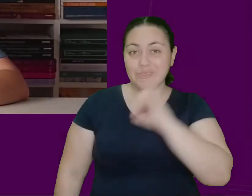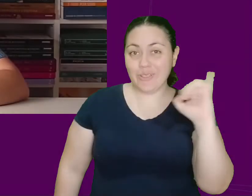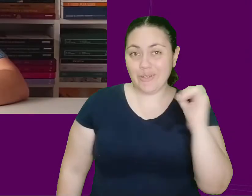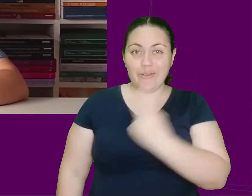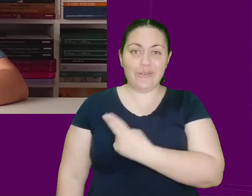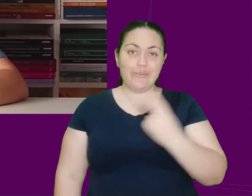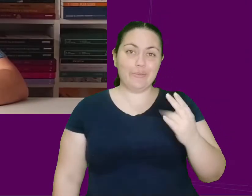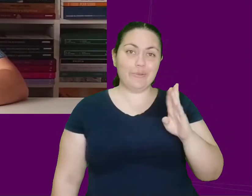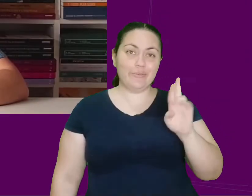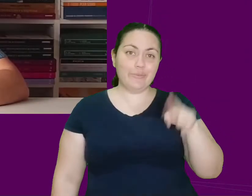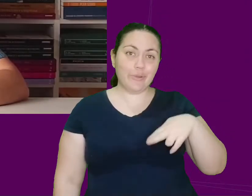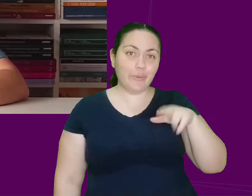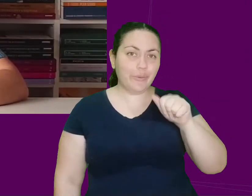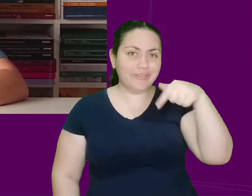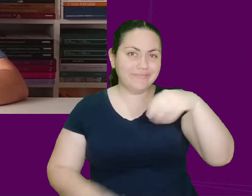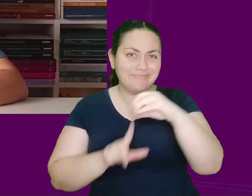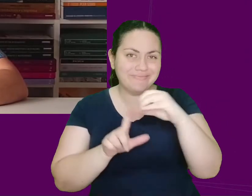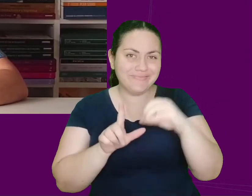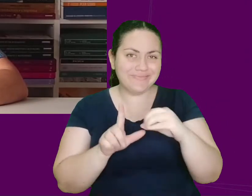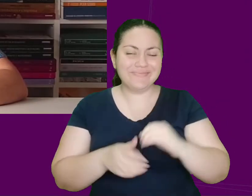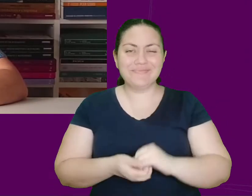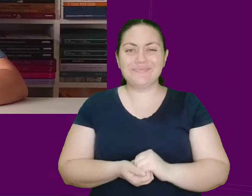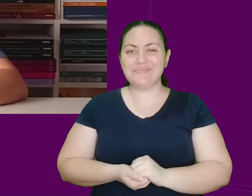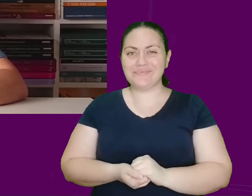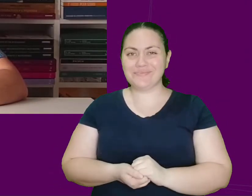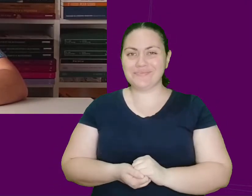Olá, pessoal! Eu sou a Bruna e esse é o Letras na Rede.